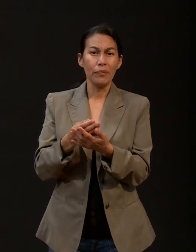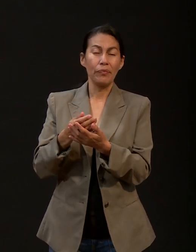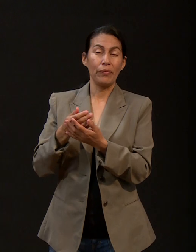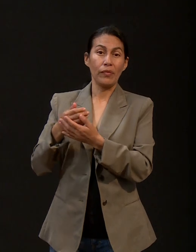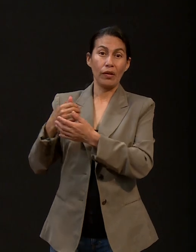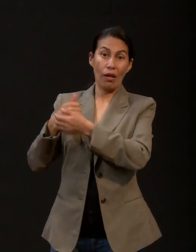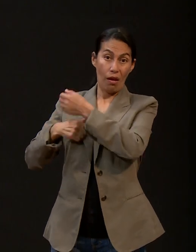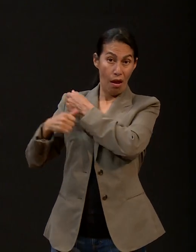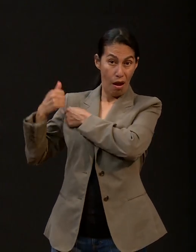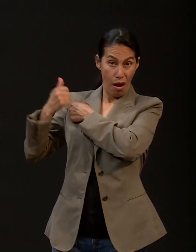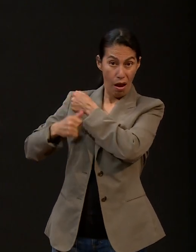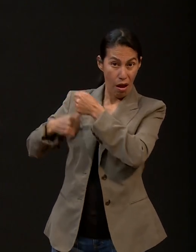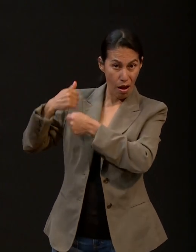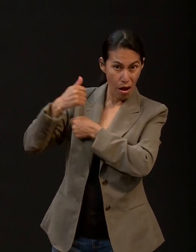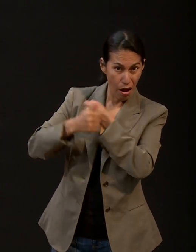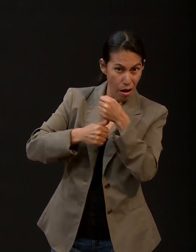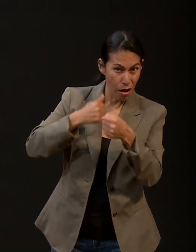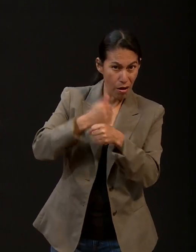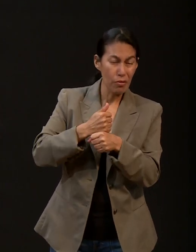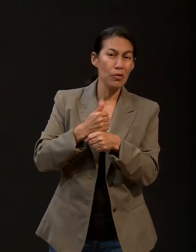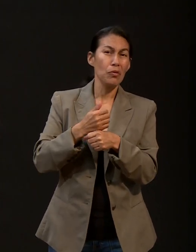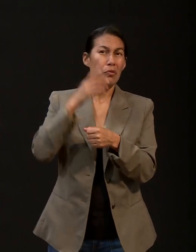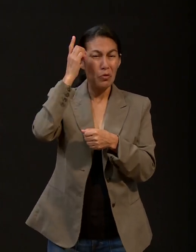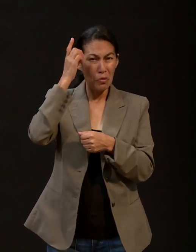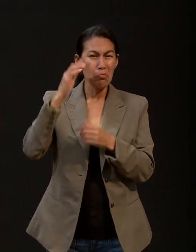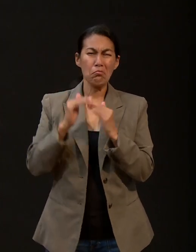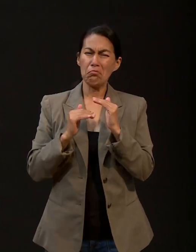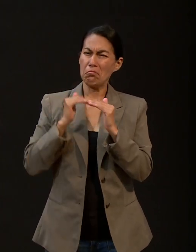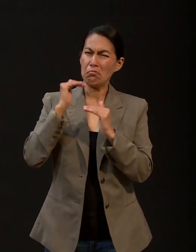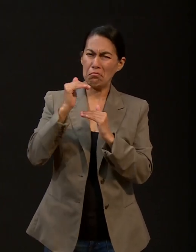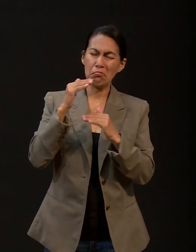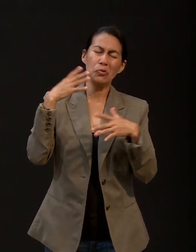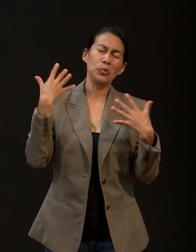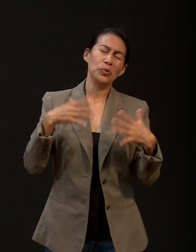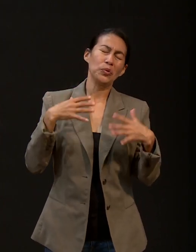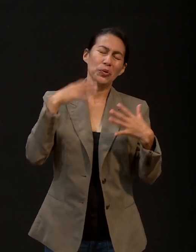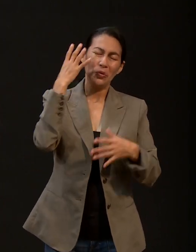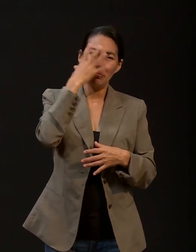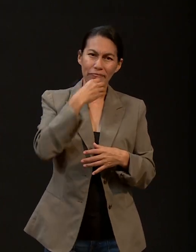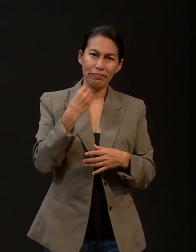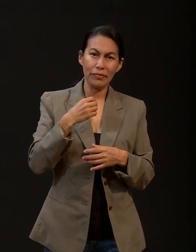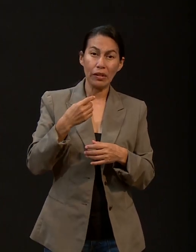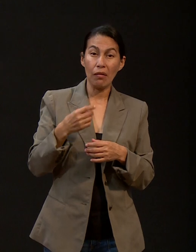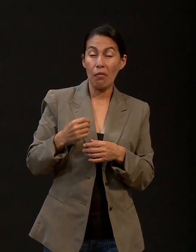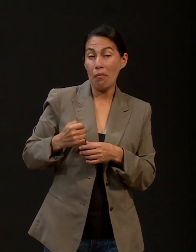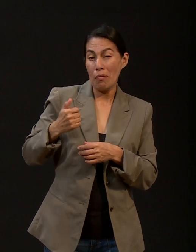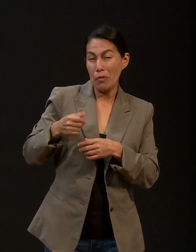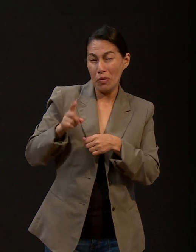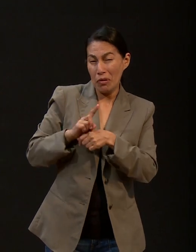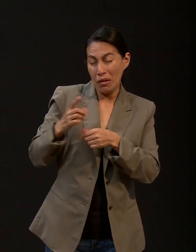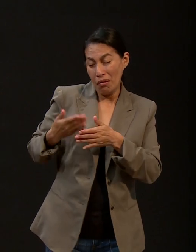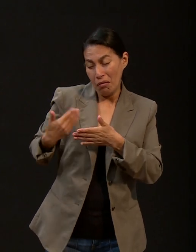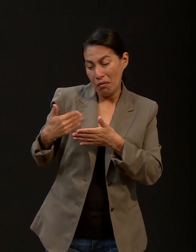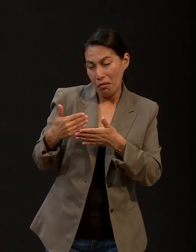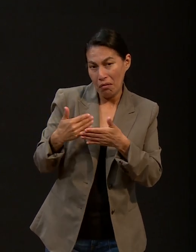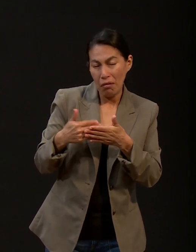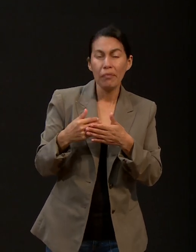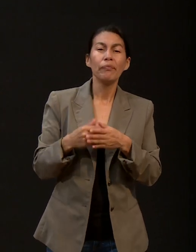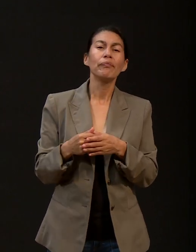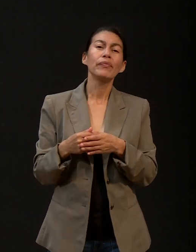el año pasado y en estos primeros días de este año. Así que envía tus pedidos y agradecimientos